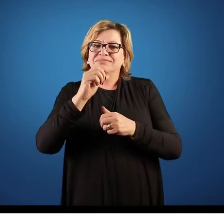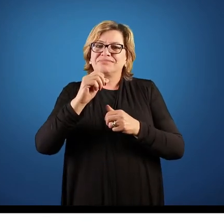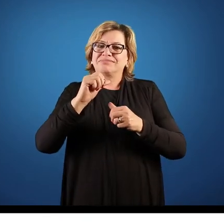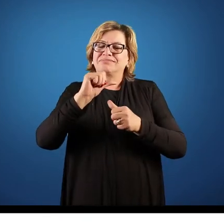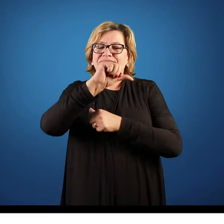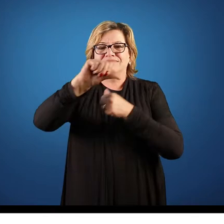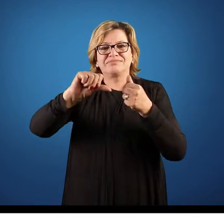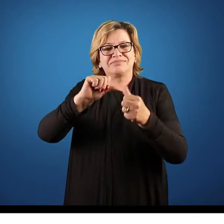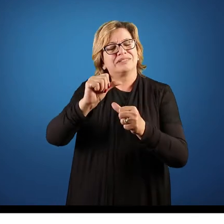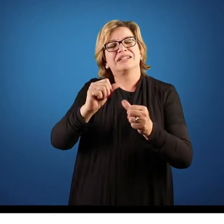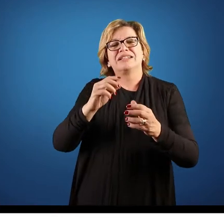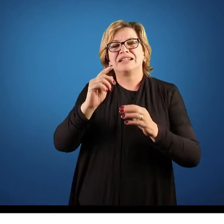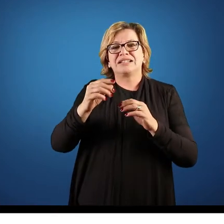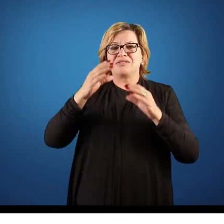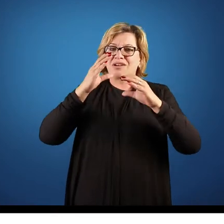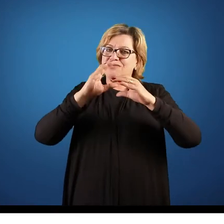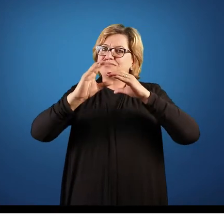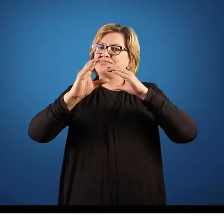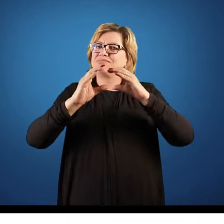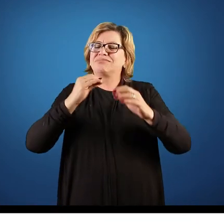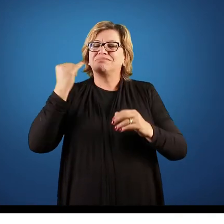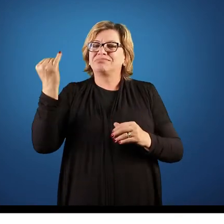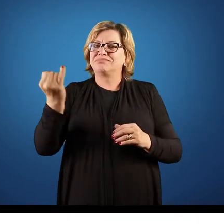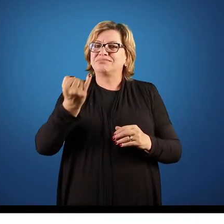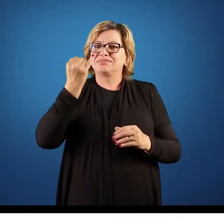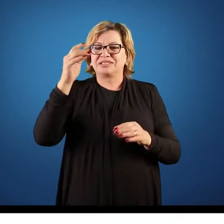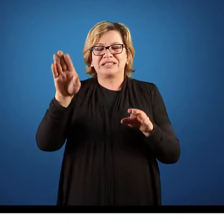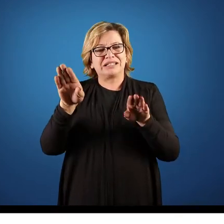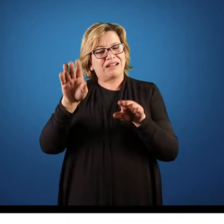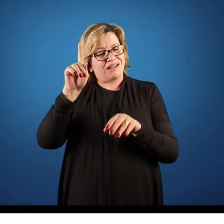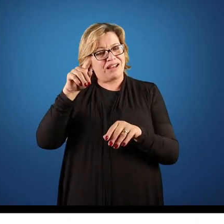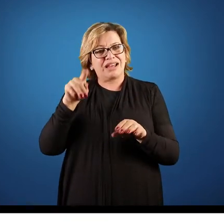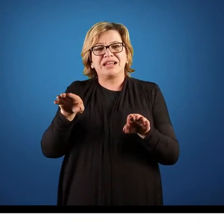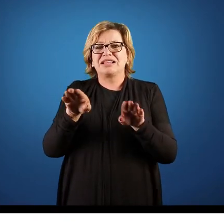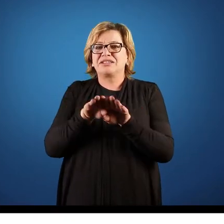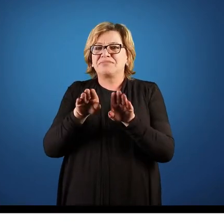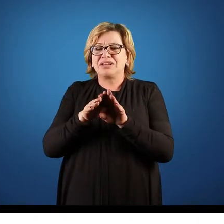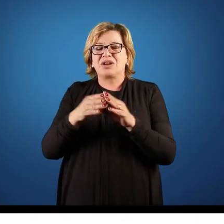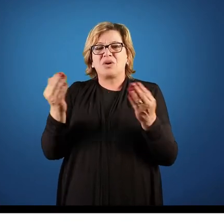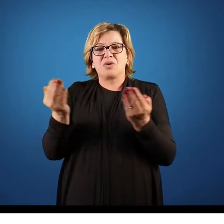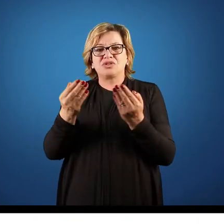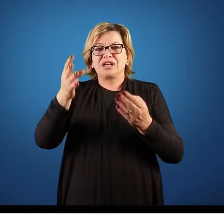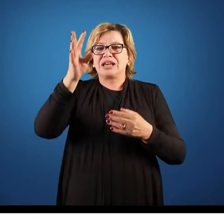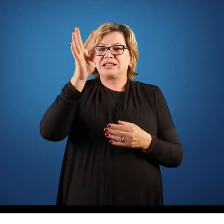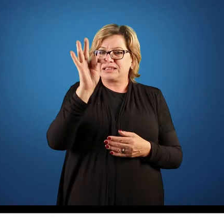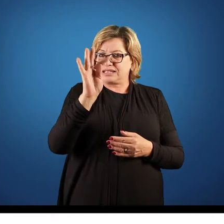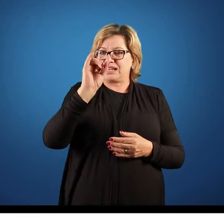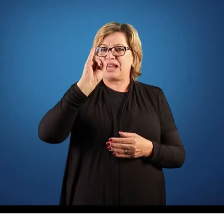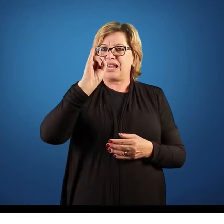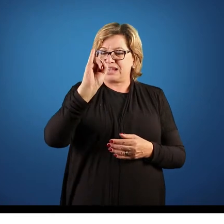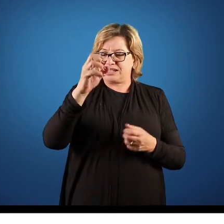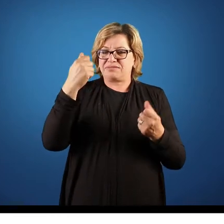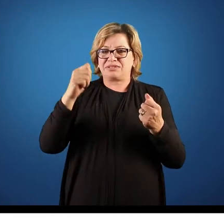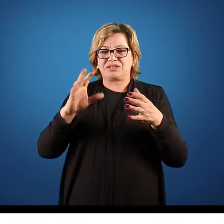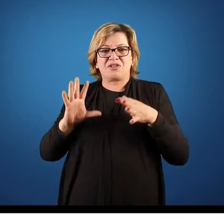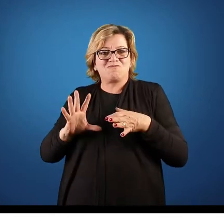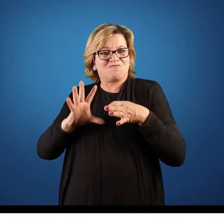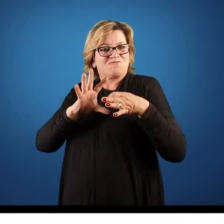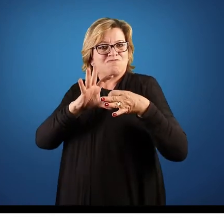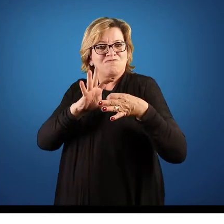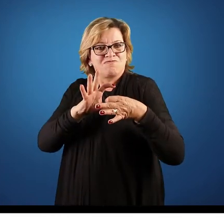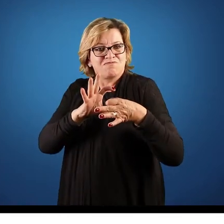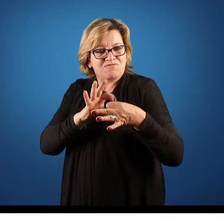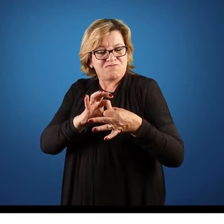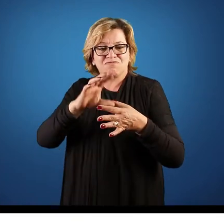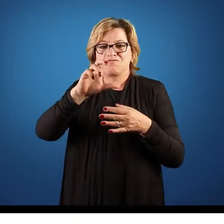interessante. E como aliado de tudo isso, né, a tecnologia, né, da informação, né, tem que estar aliada aos processos de decisão da